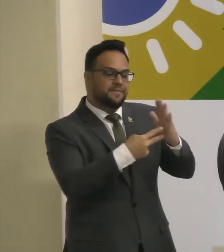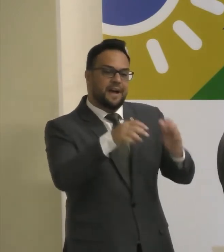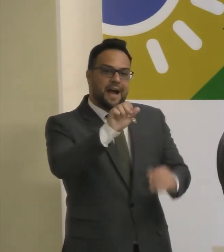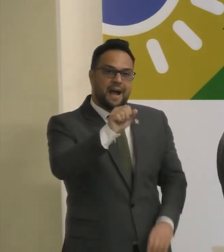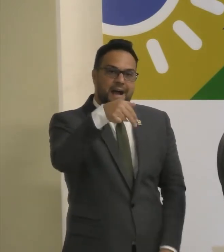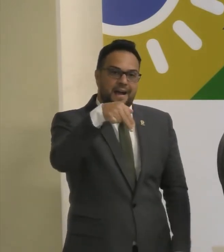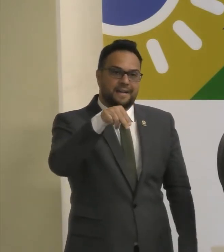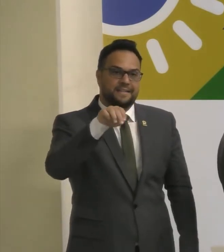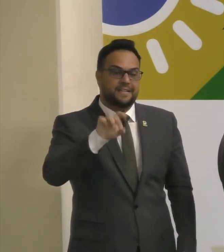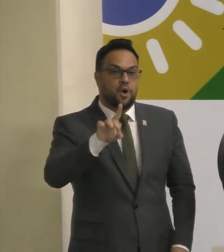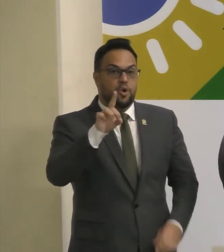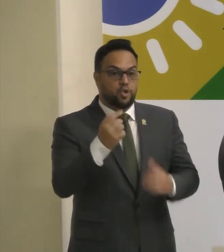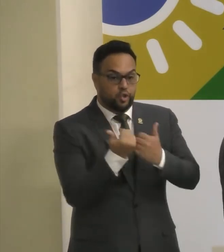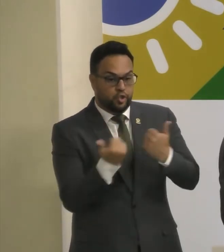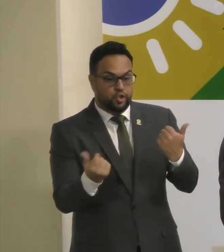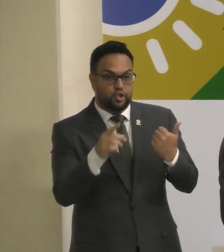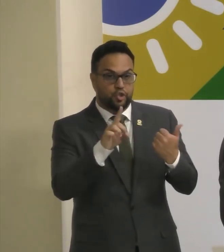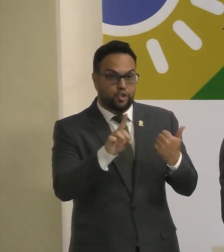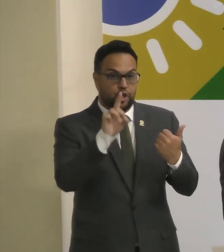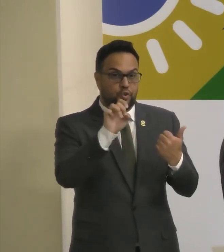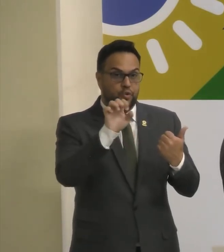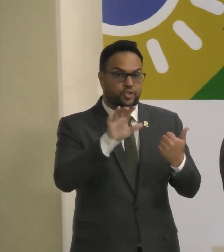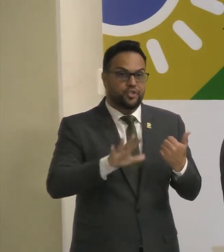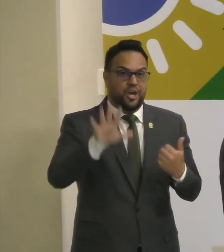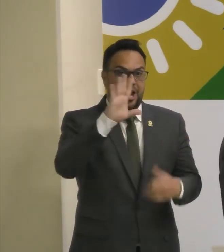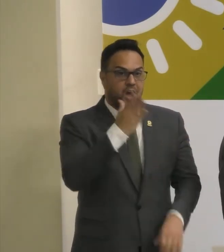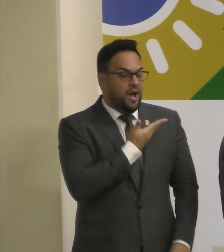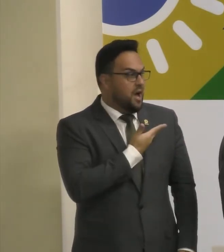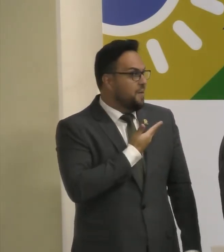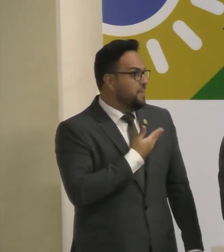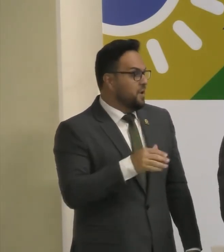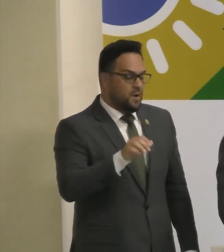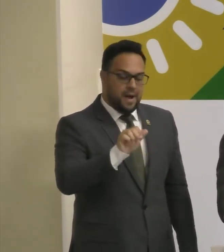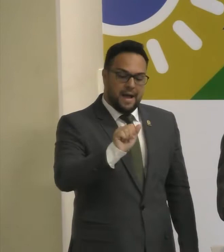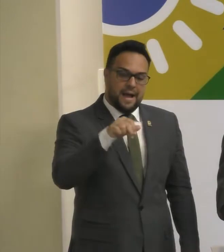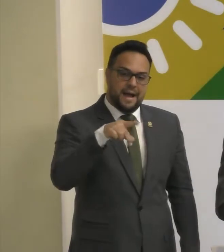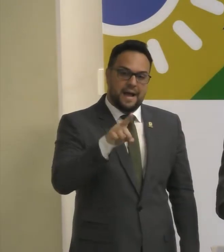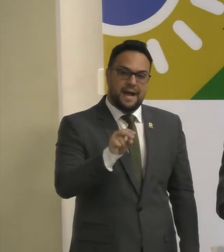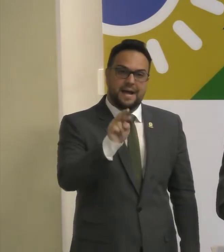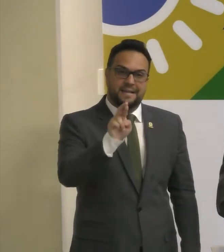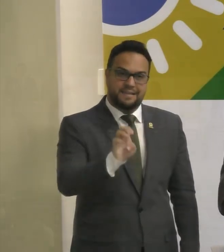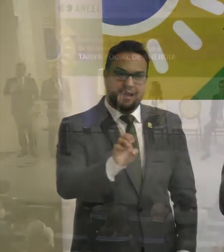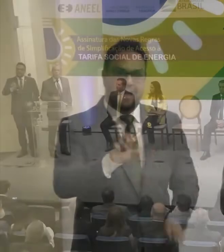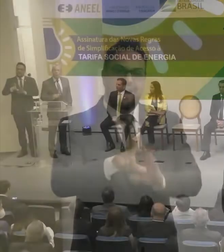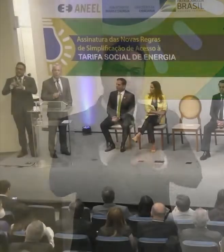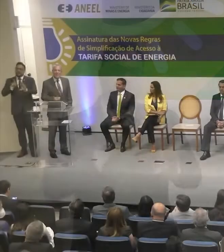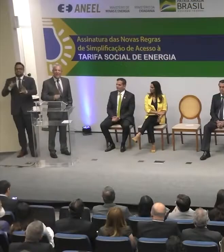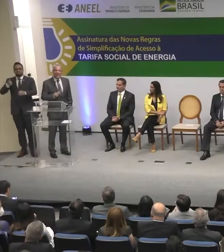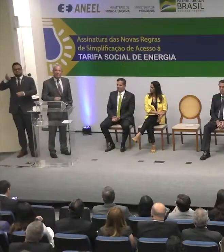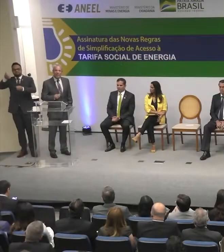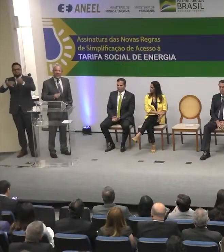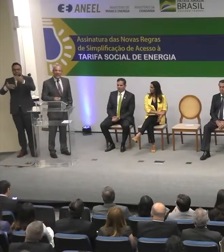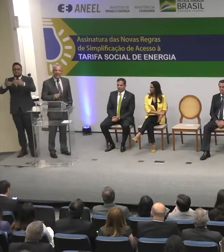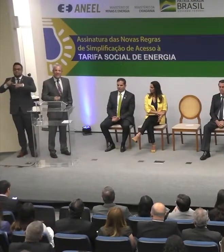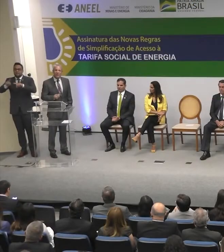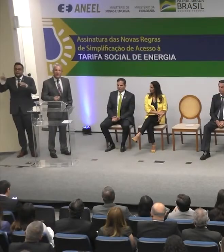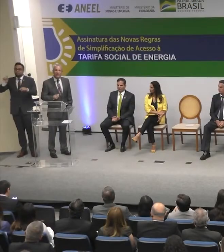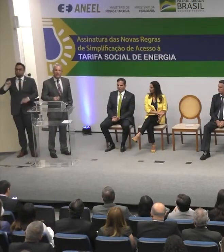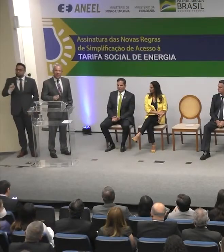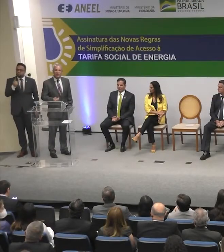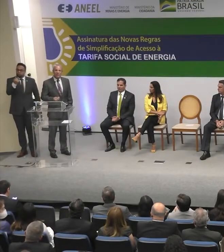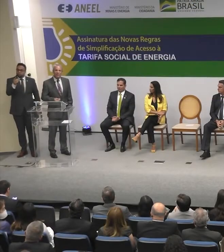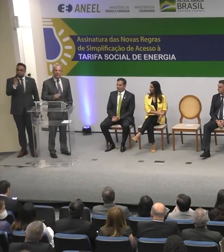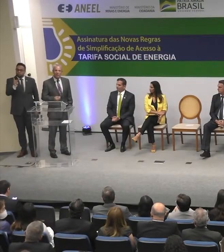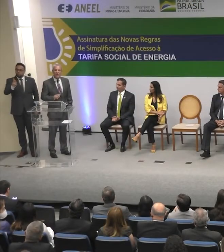diretor-geral, meu querido amigo André Peptoni, mencionou mais de um trilhão de reais em